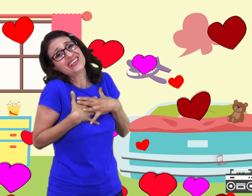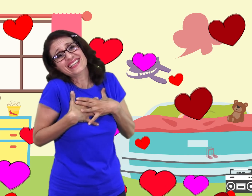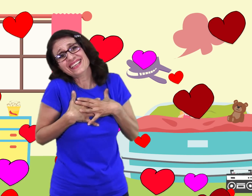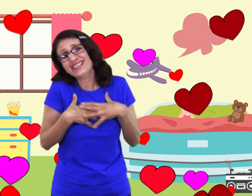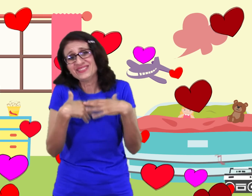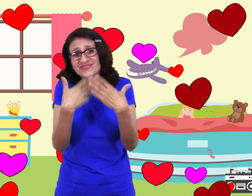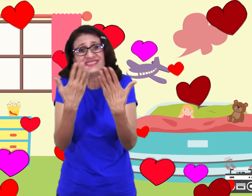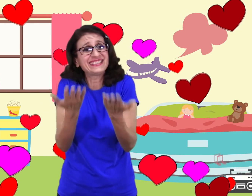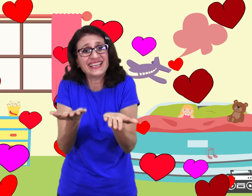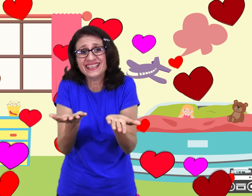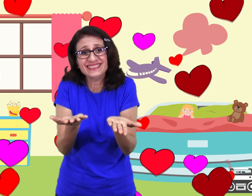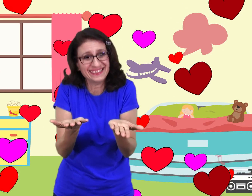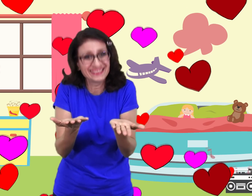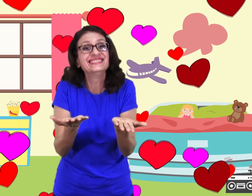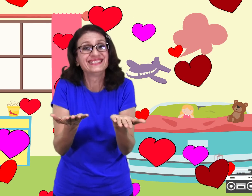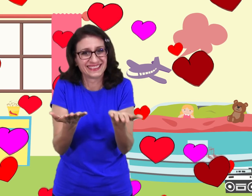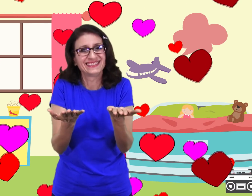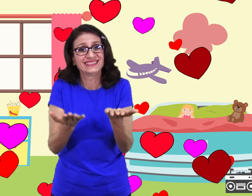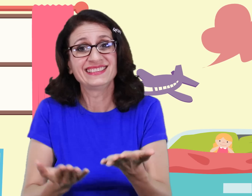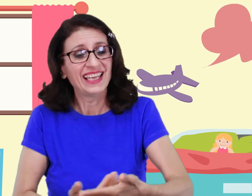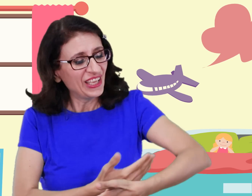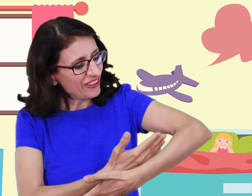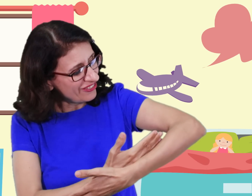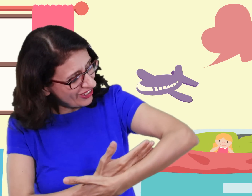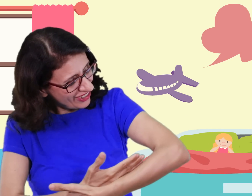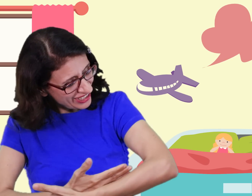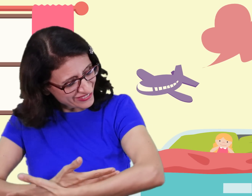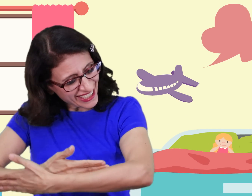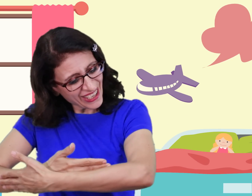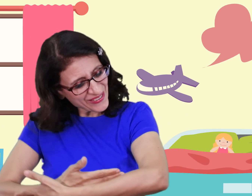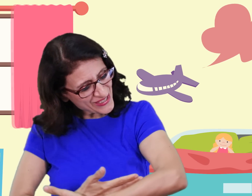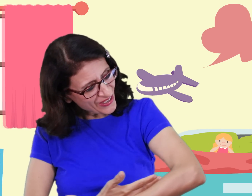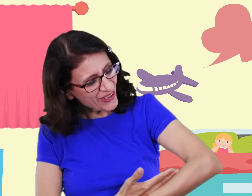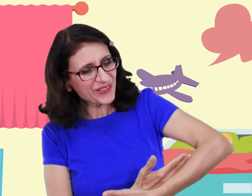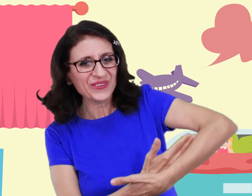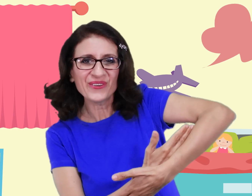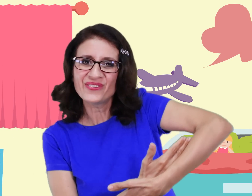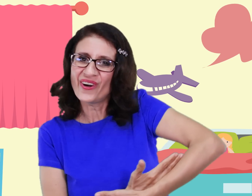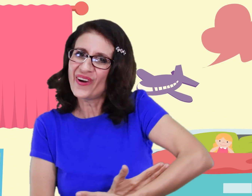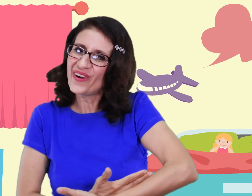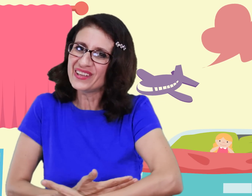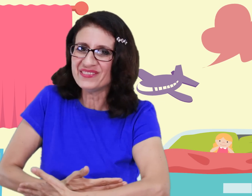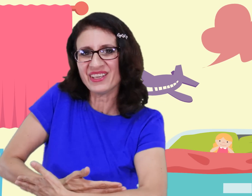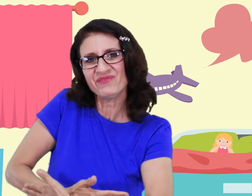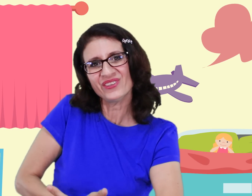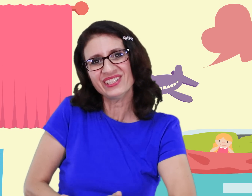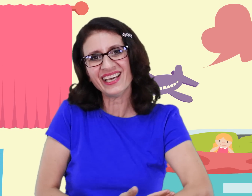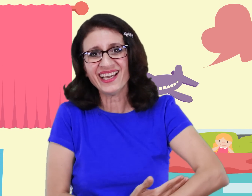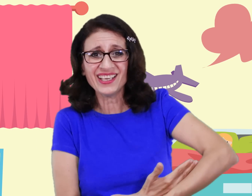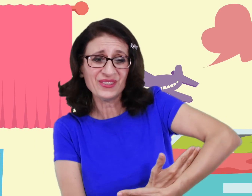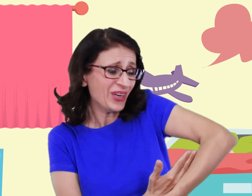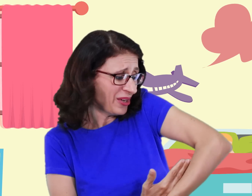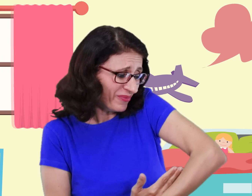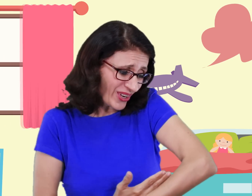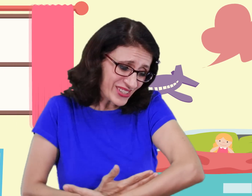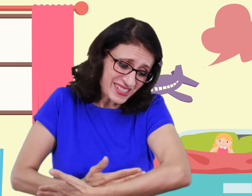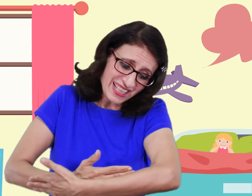volim te. Volim te vzoru, volim te po danu, posle,